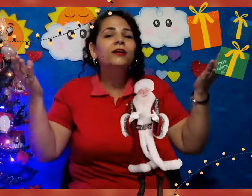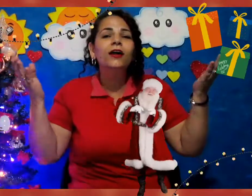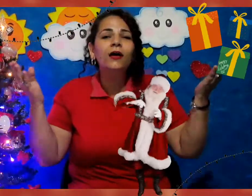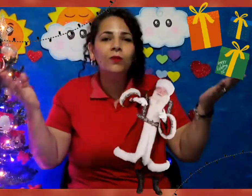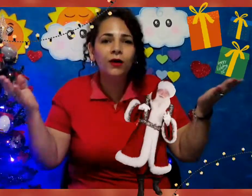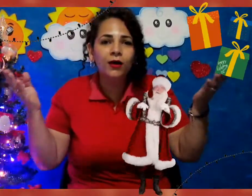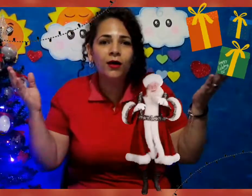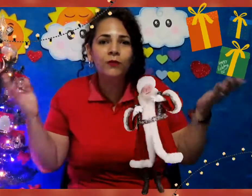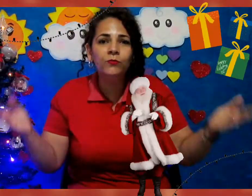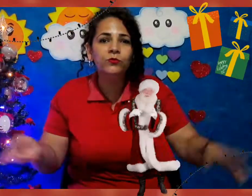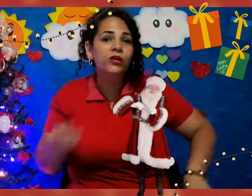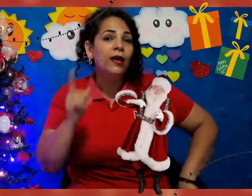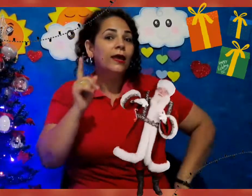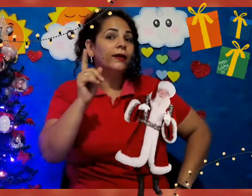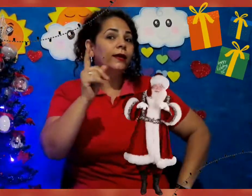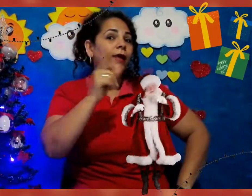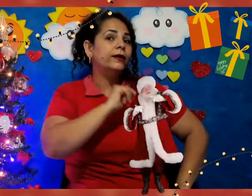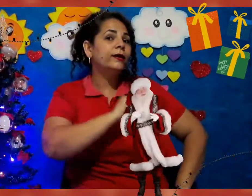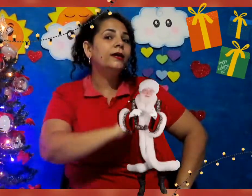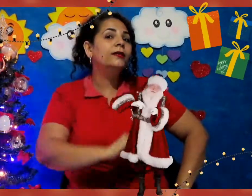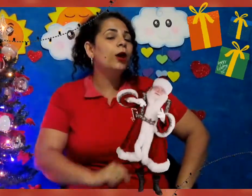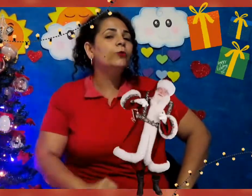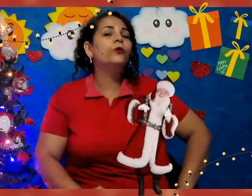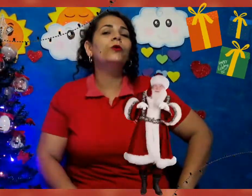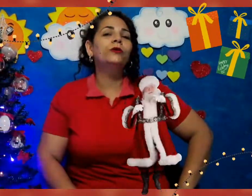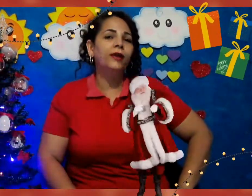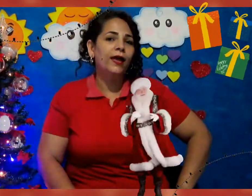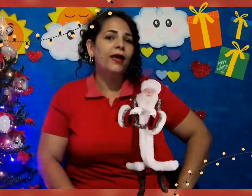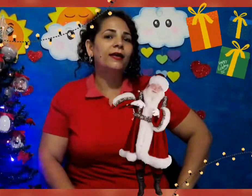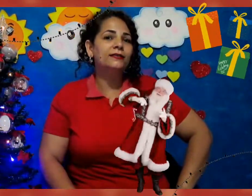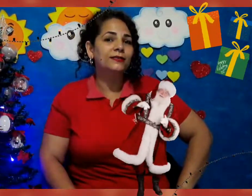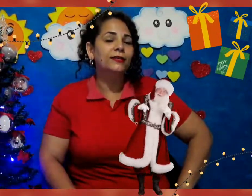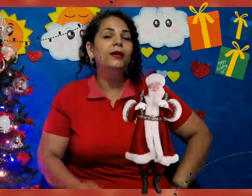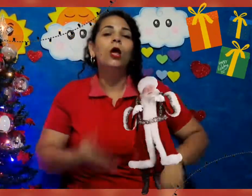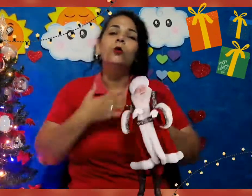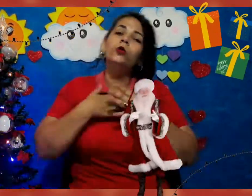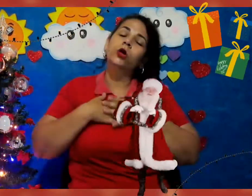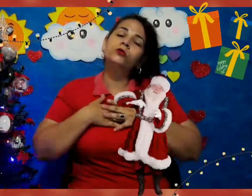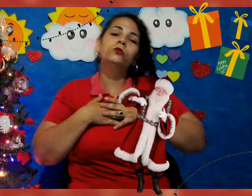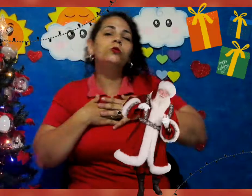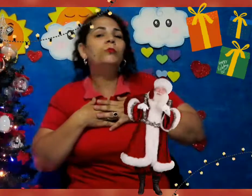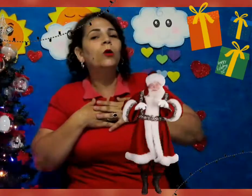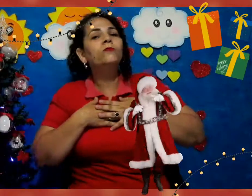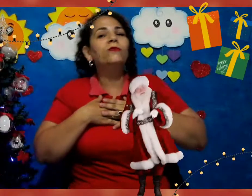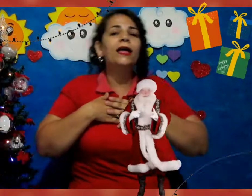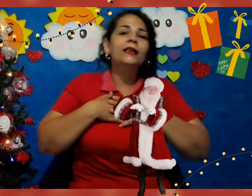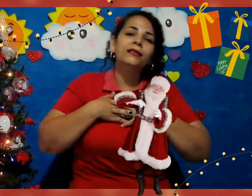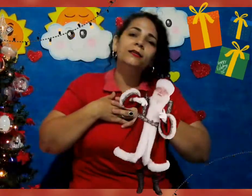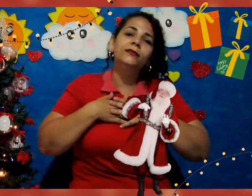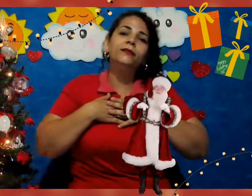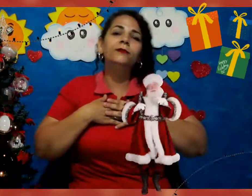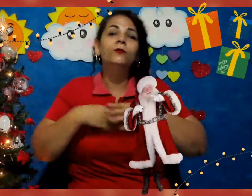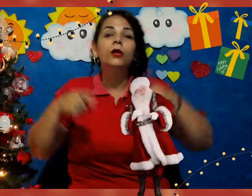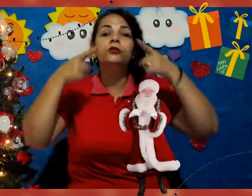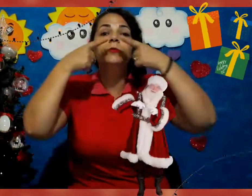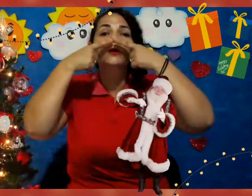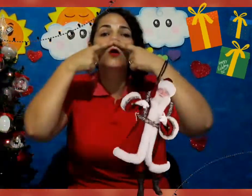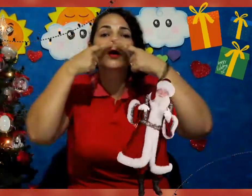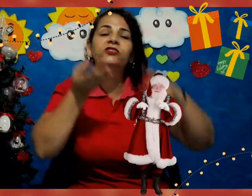amamos. Quem é que não conhece o nosso bom velhinho? De bigode,